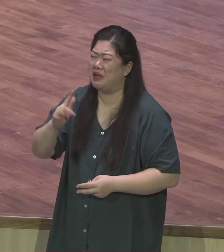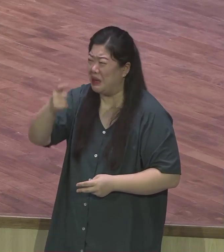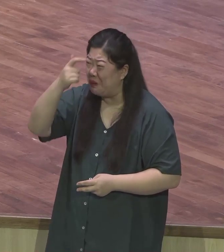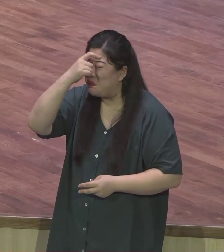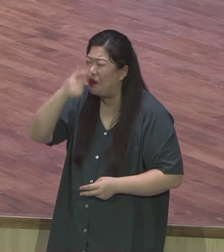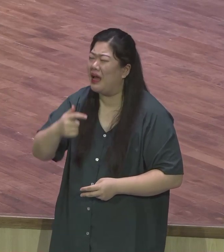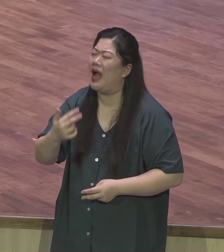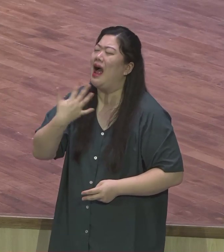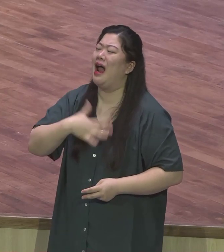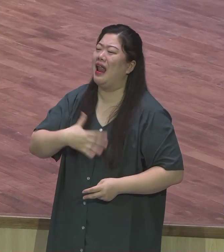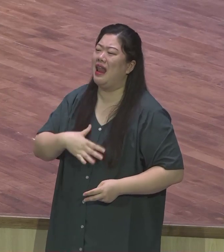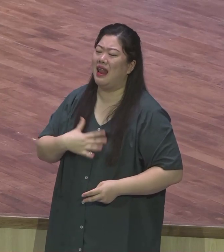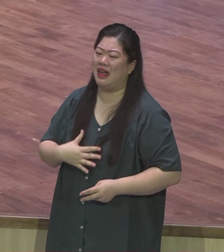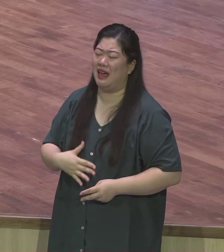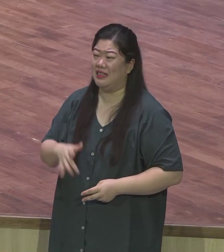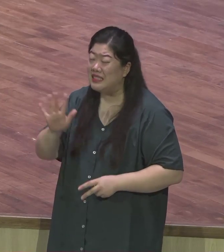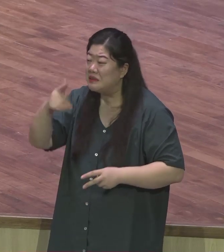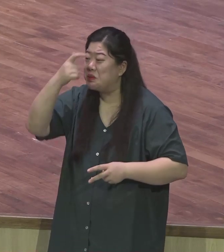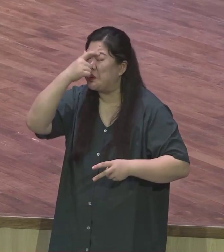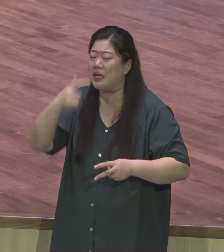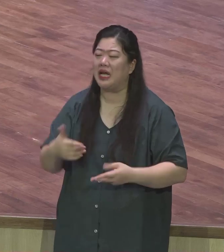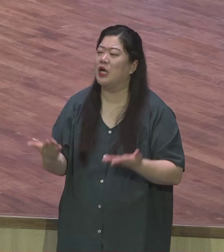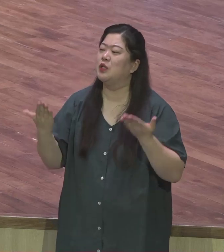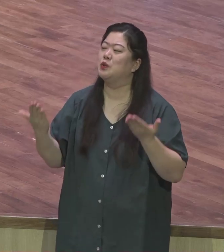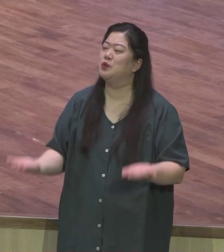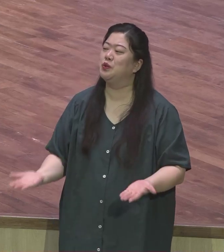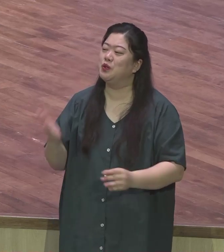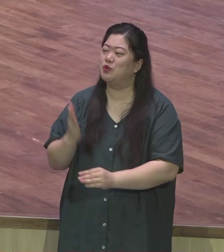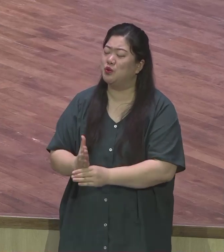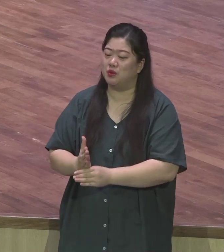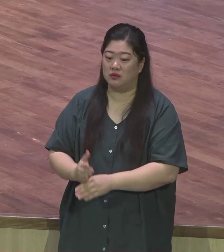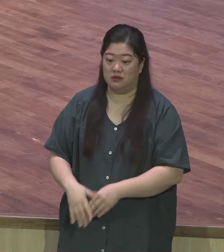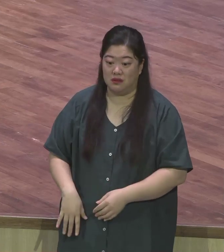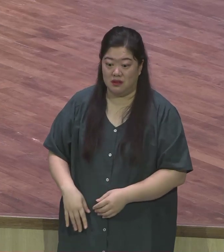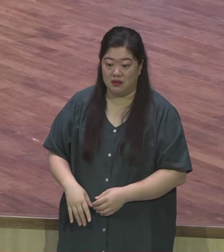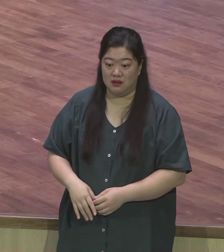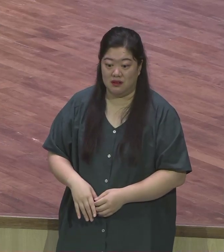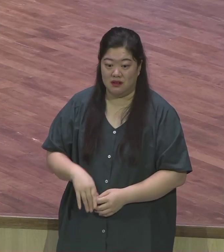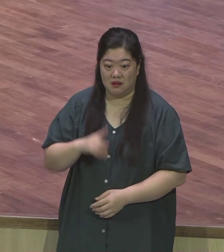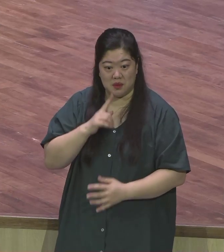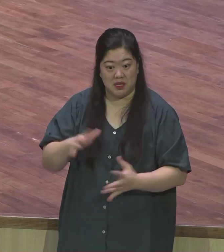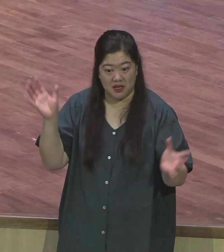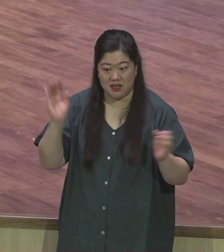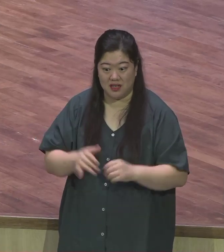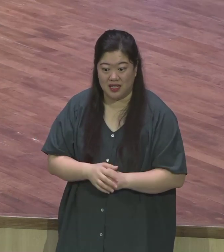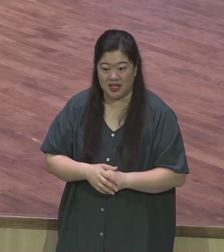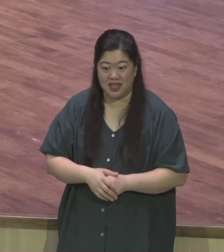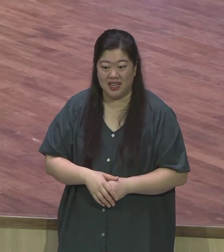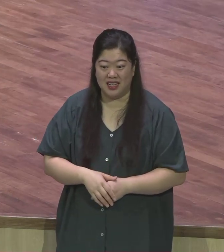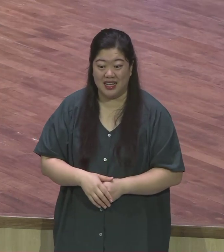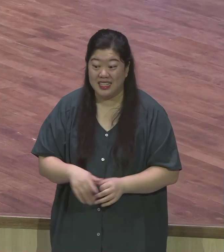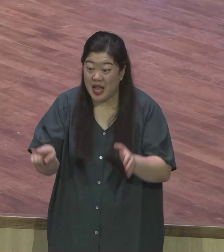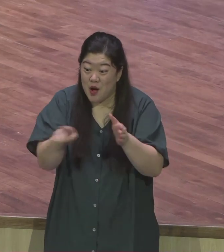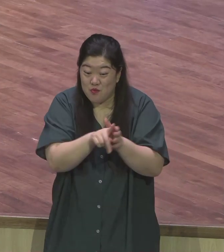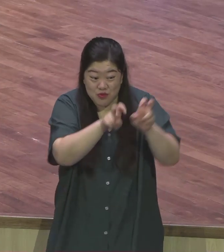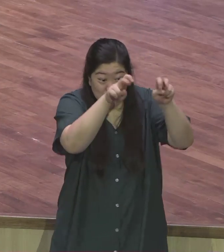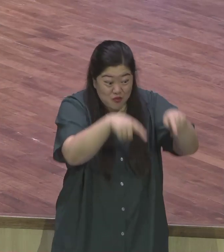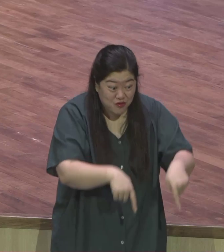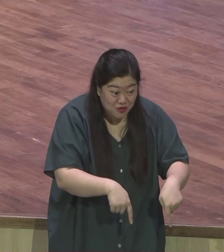지금은 교회 안 나가 실적한 영혼들 굉장히 많이 있습니다 불신자도 많이 만나지만 현장의 사실은 이런 실적자들 굉장히 많이